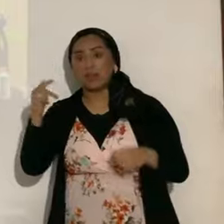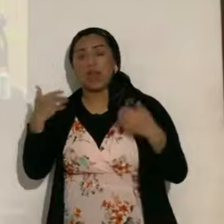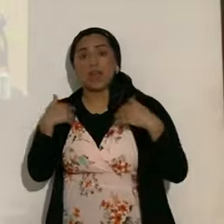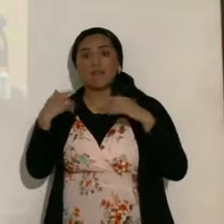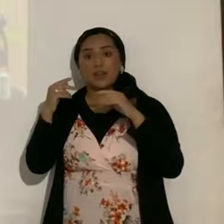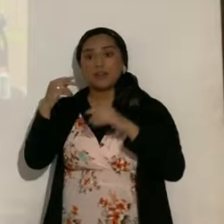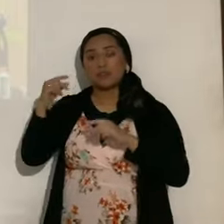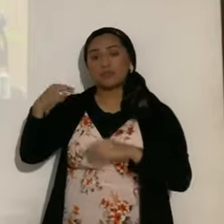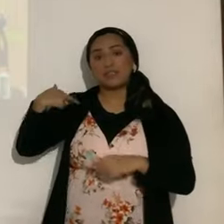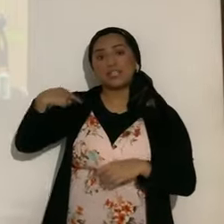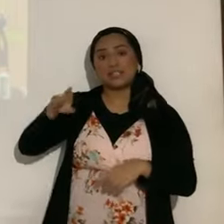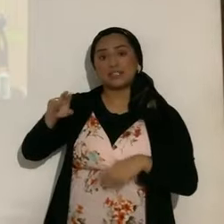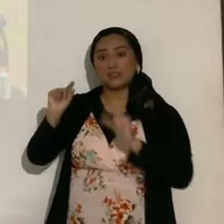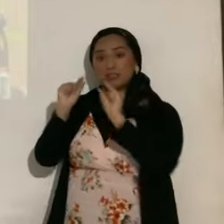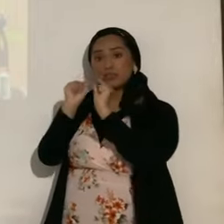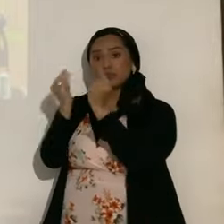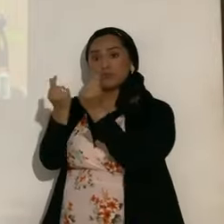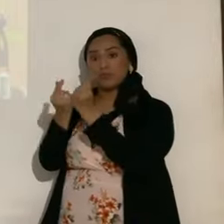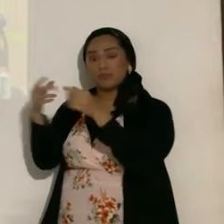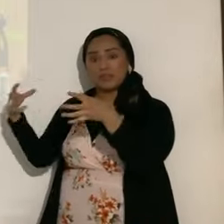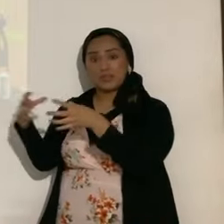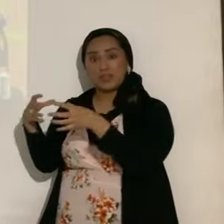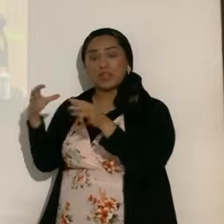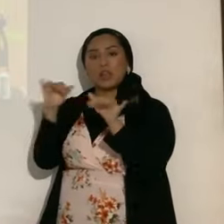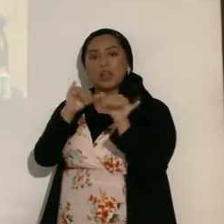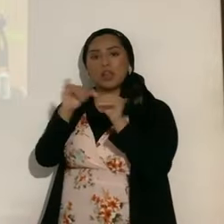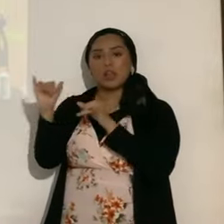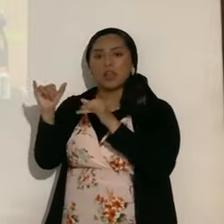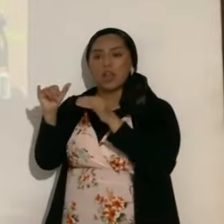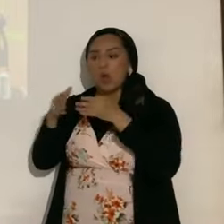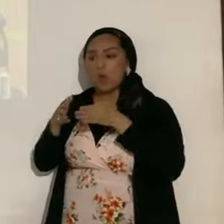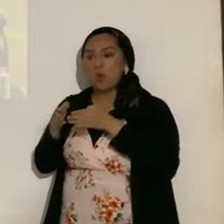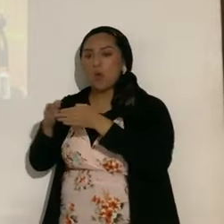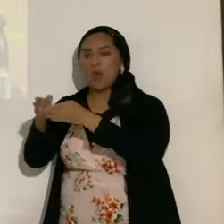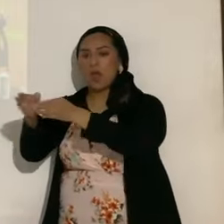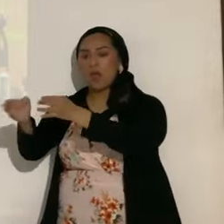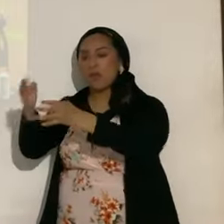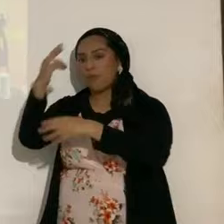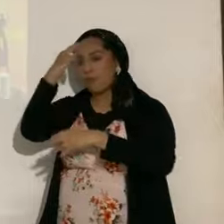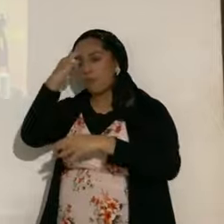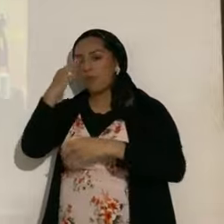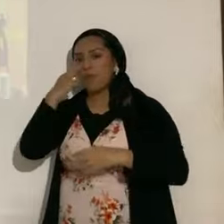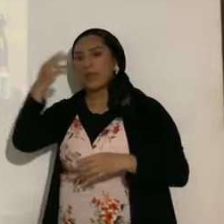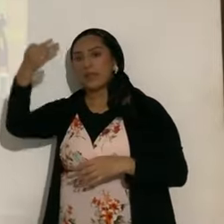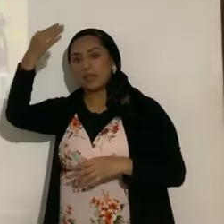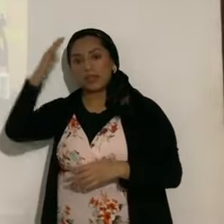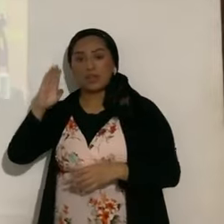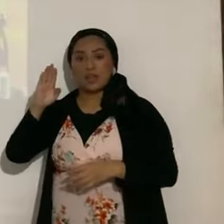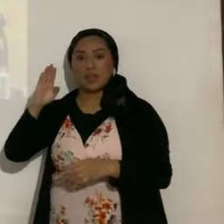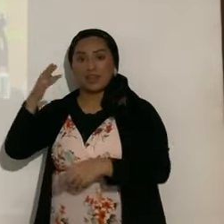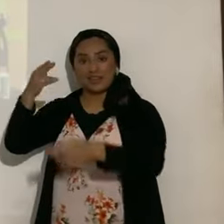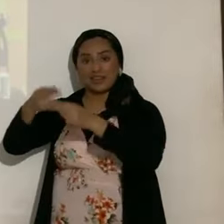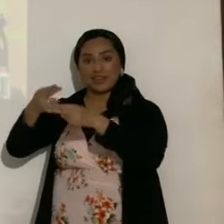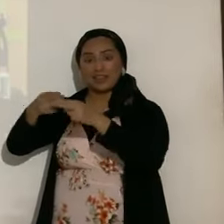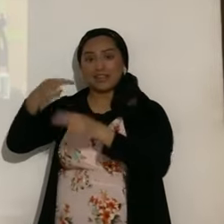religiosos, como el camino romano, a los dioses. El camino romano, a los dioses, está tomando,